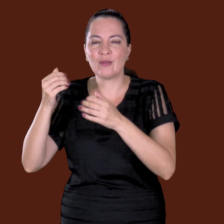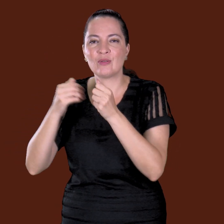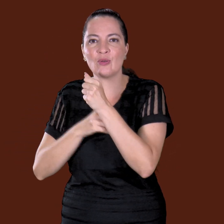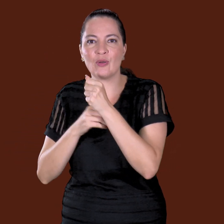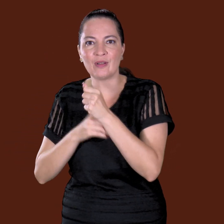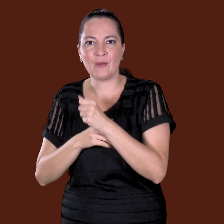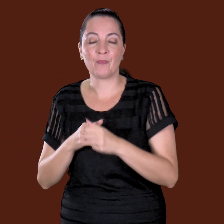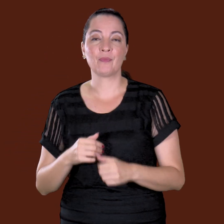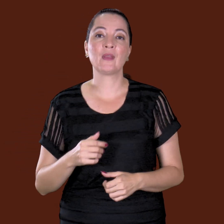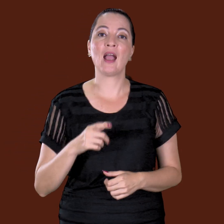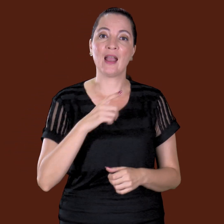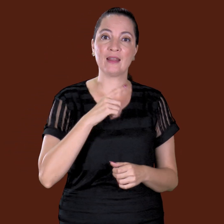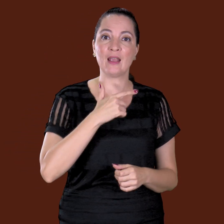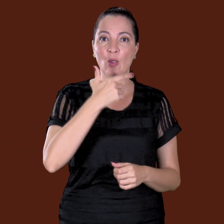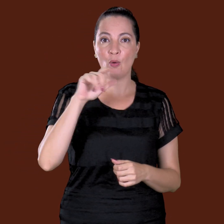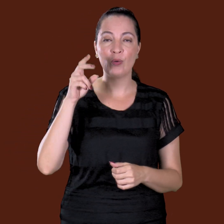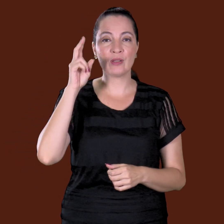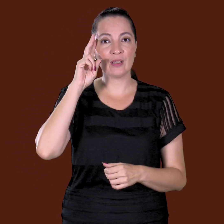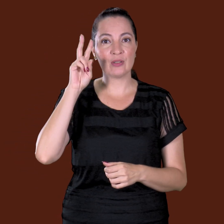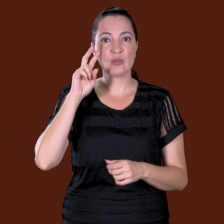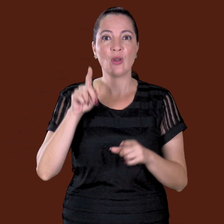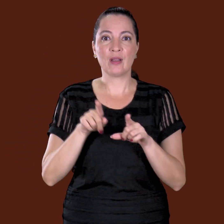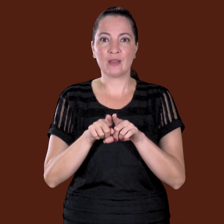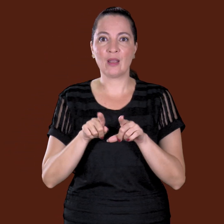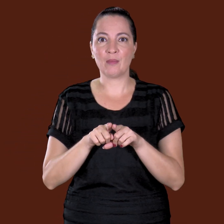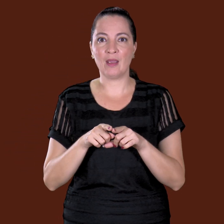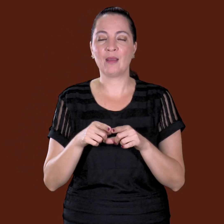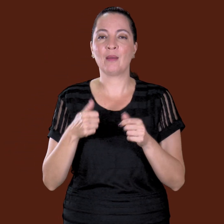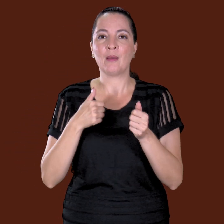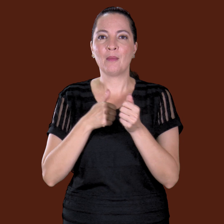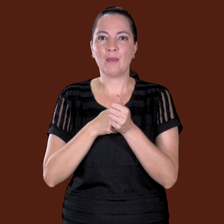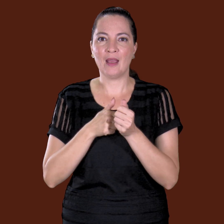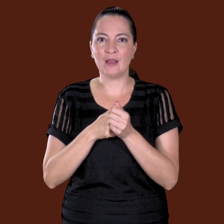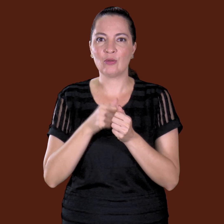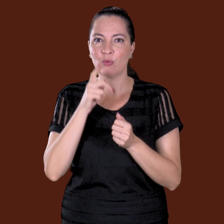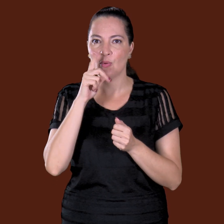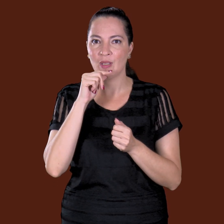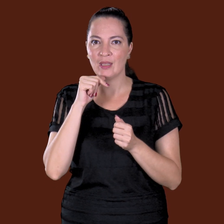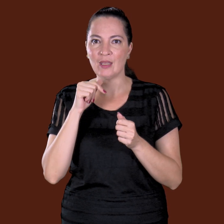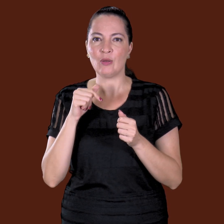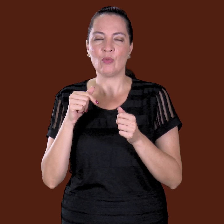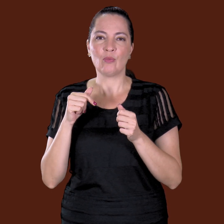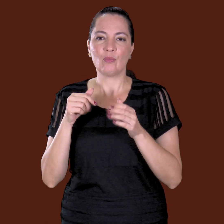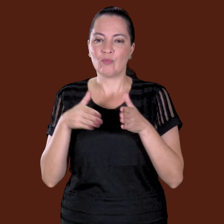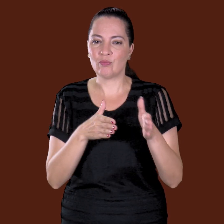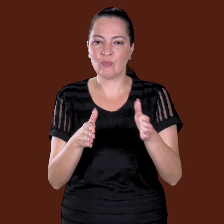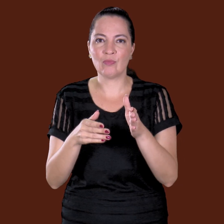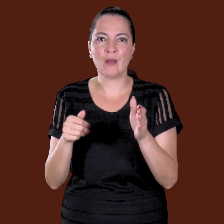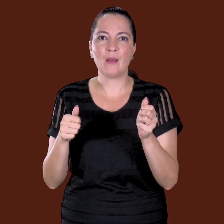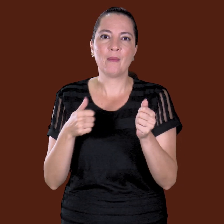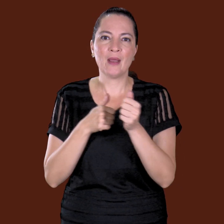O Zé contou outra história aqui, no Ribeirão Dourado, no Guapó aqui, tinha um sítio lá.